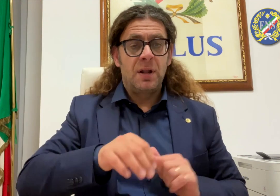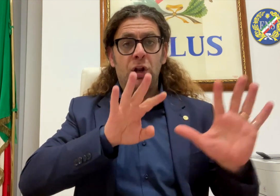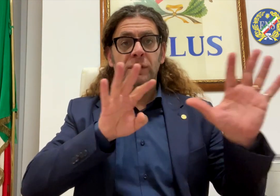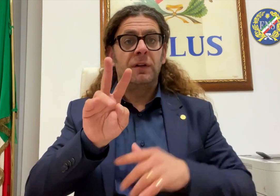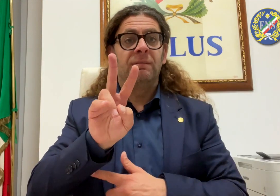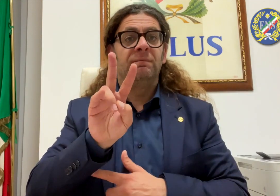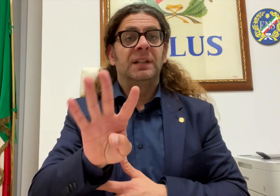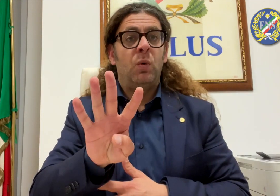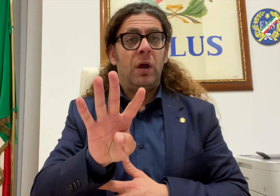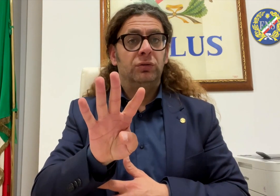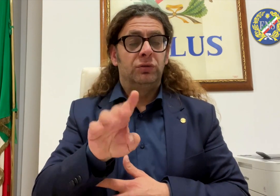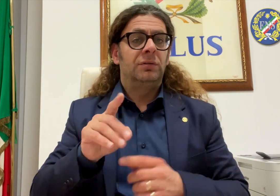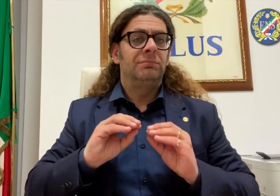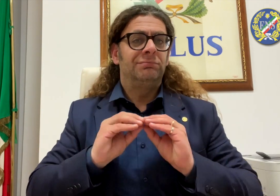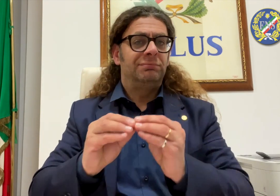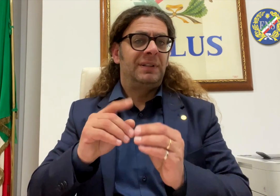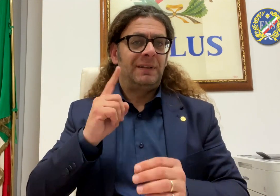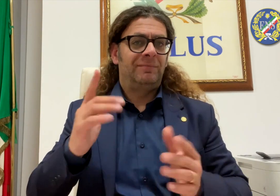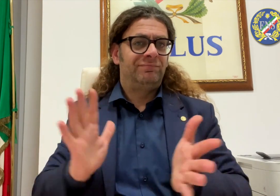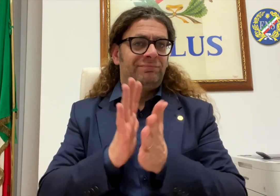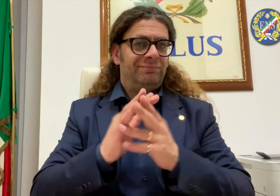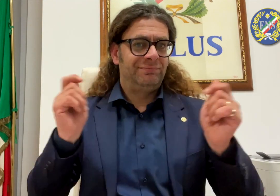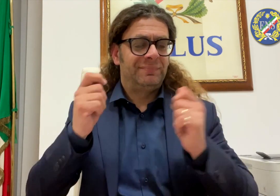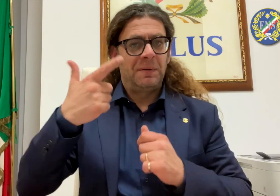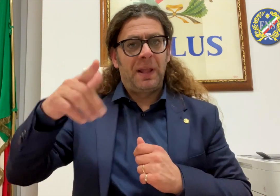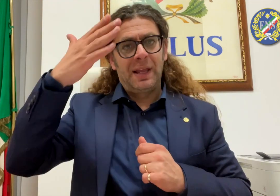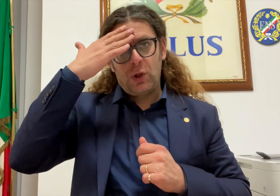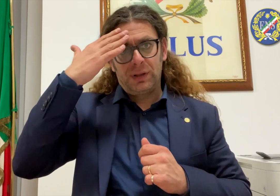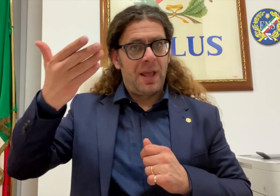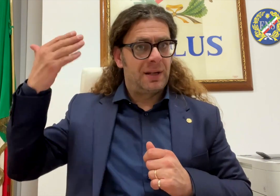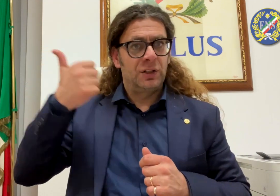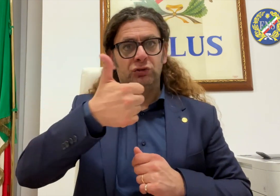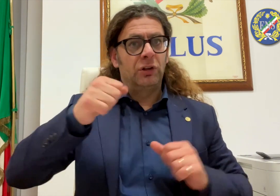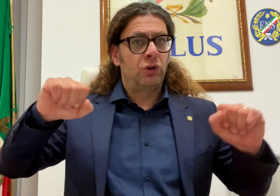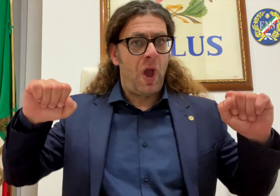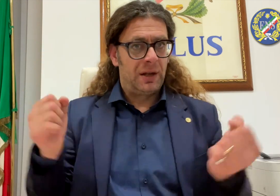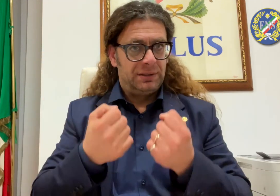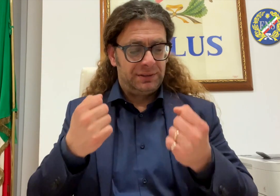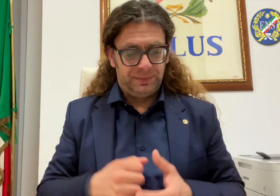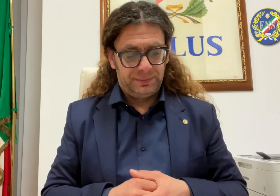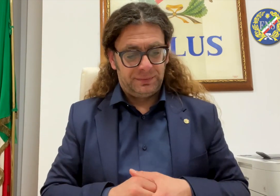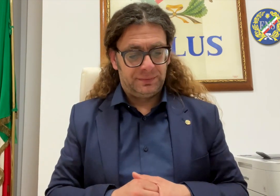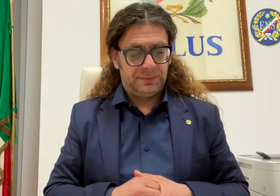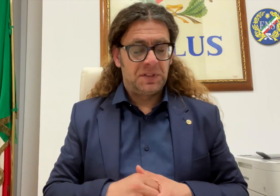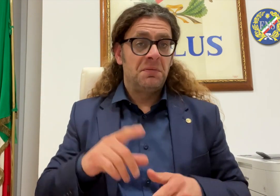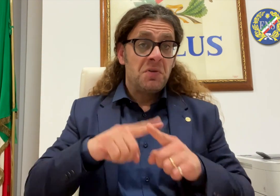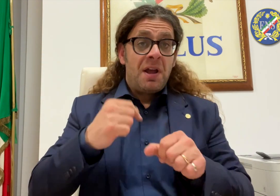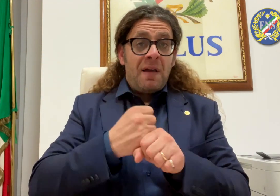provinciale ENS di Roma. È importante che l'ENS sia presente, perché rappresenta un'ottima occasione di visibilità. Ci sono alcune persone sorde